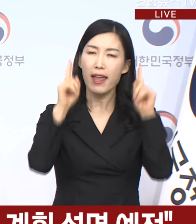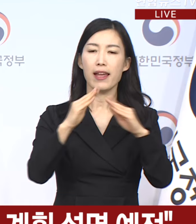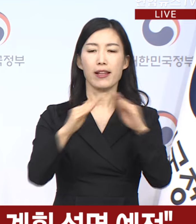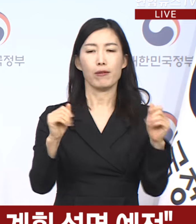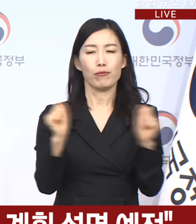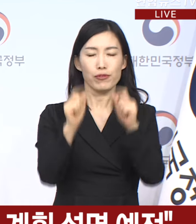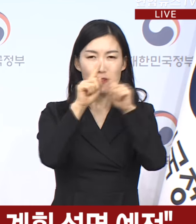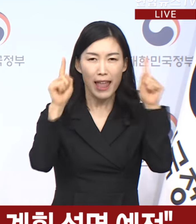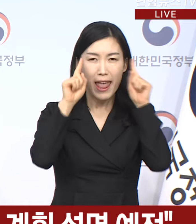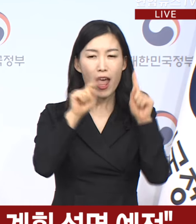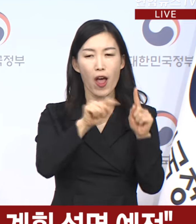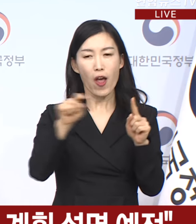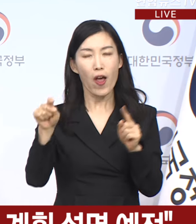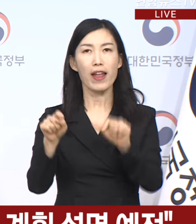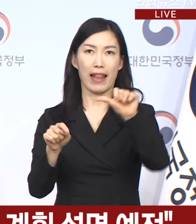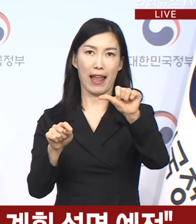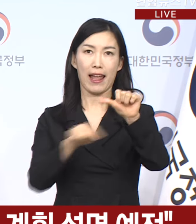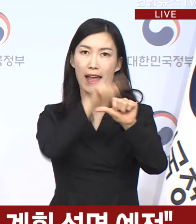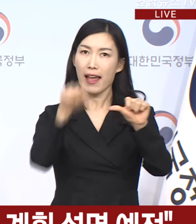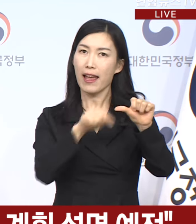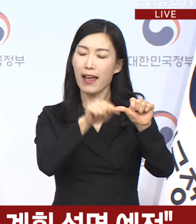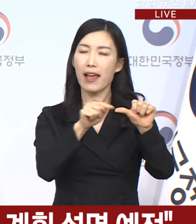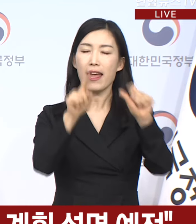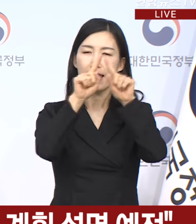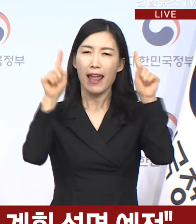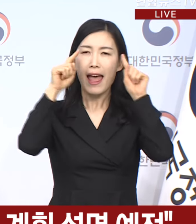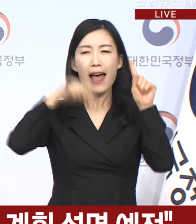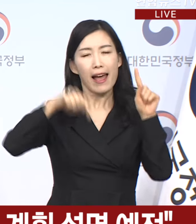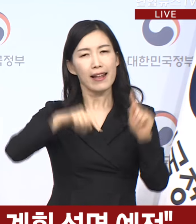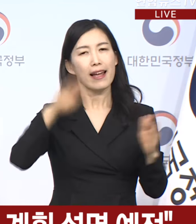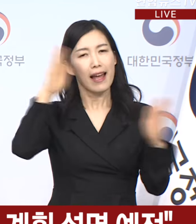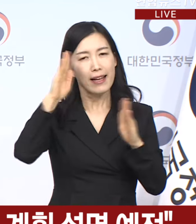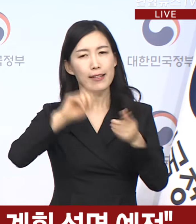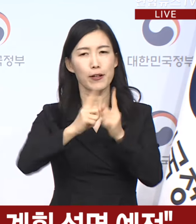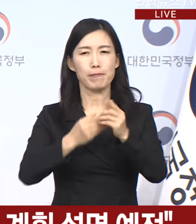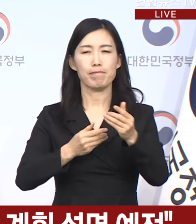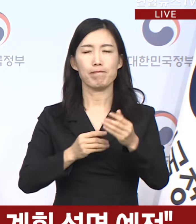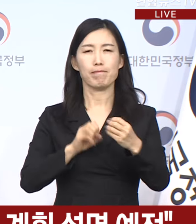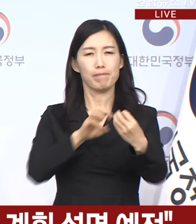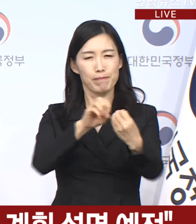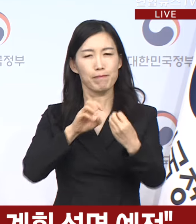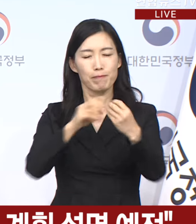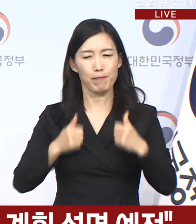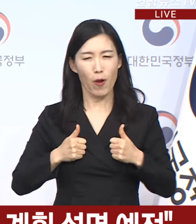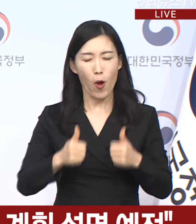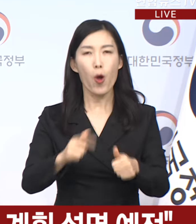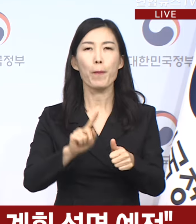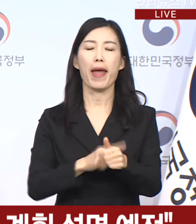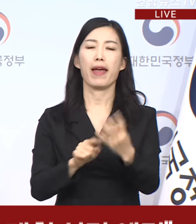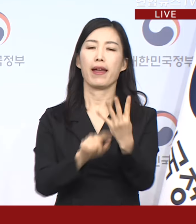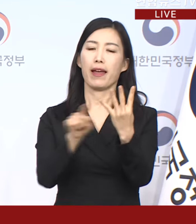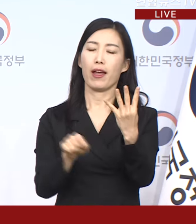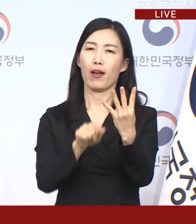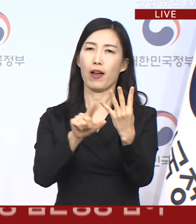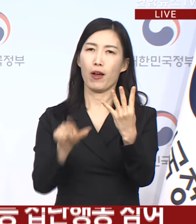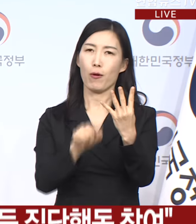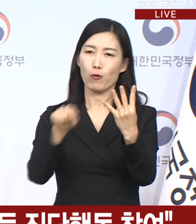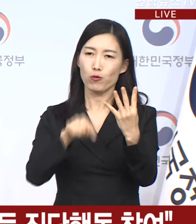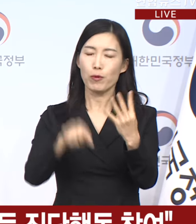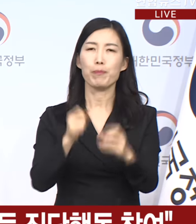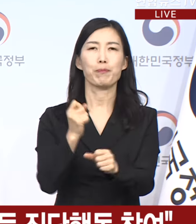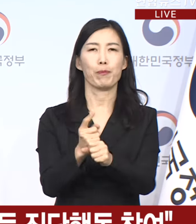전북대 등 5개 교우는 대학 내 적극적인 소통과 노력을 통해 4월에 수업을